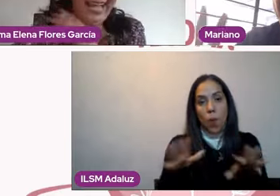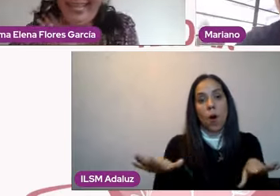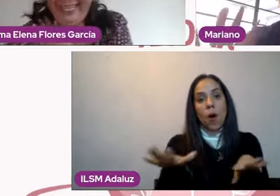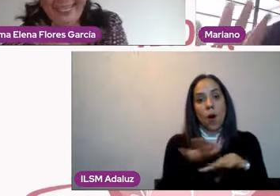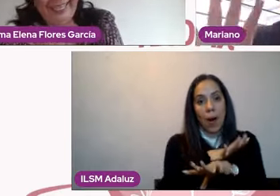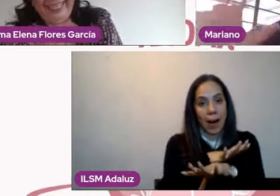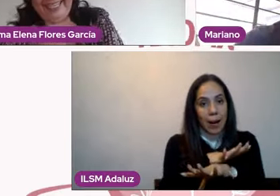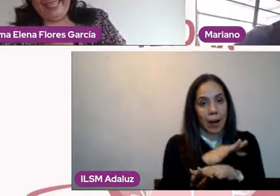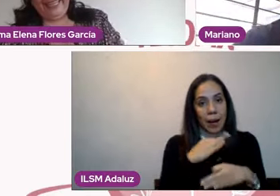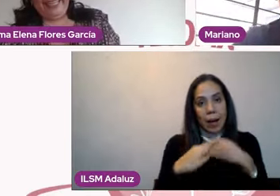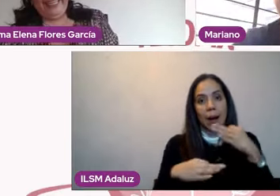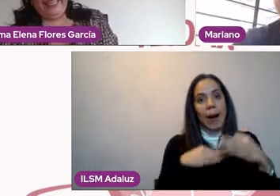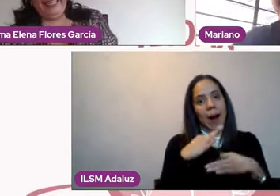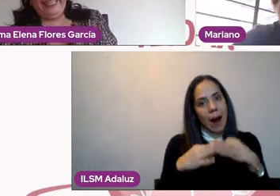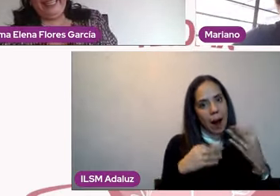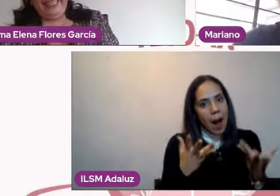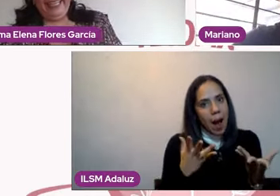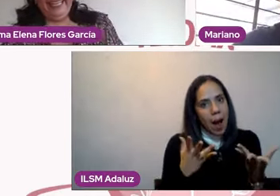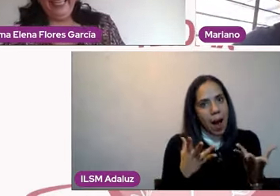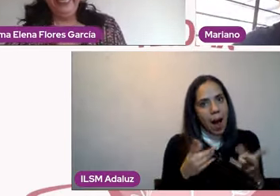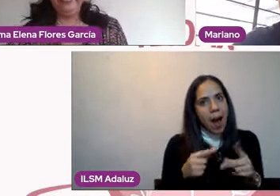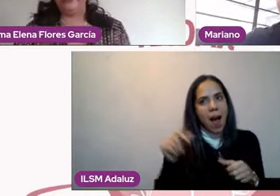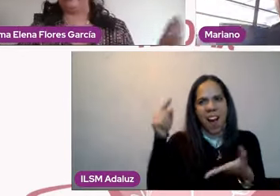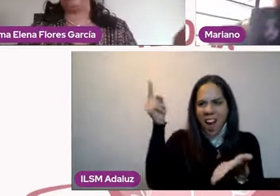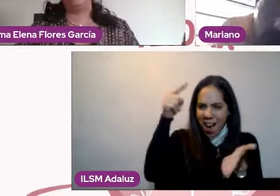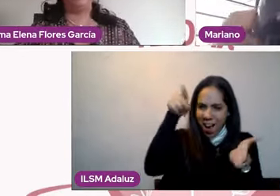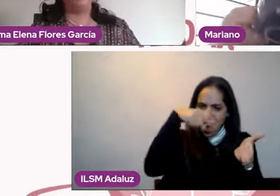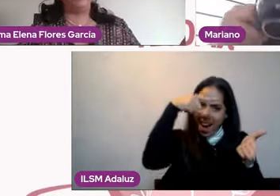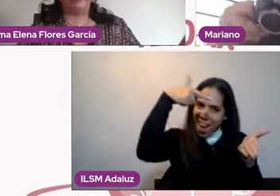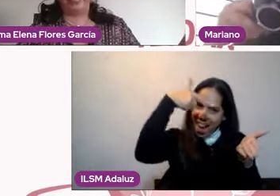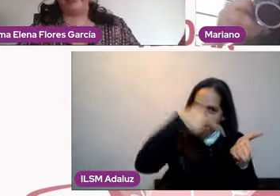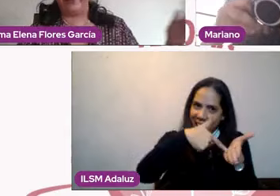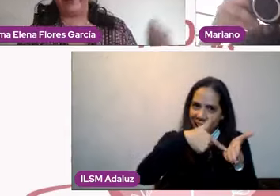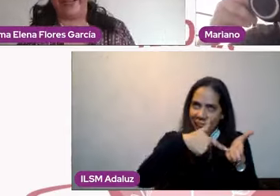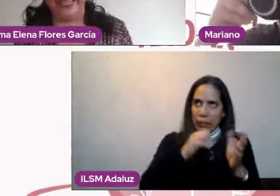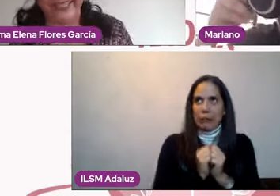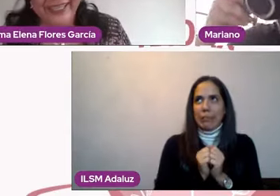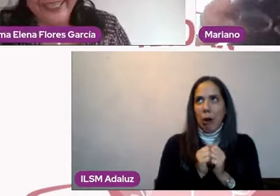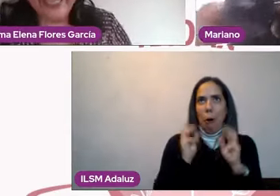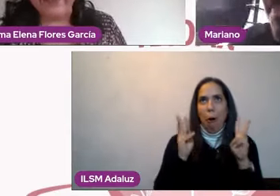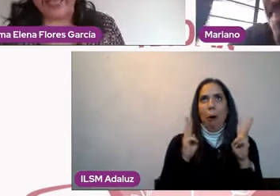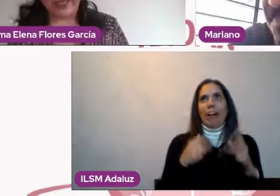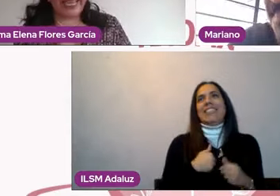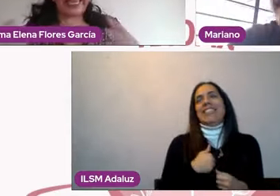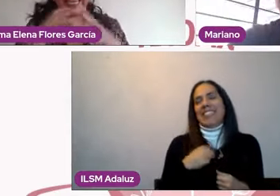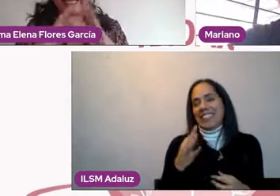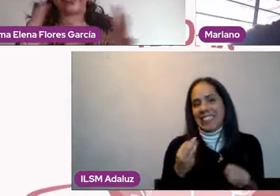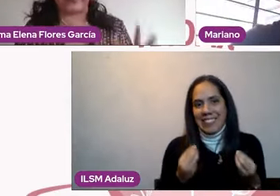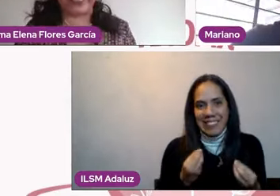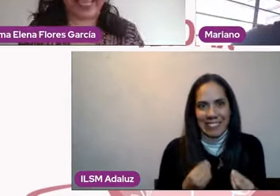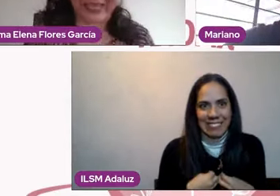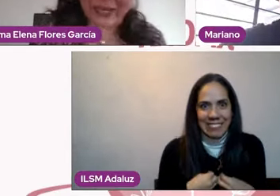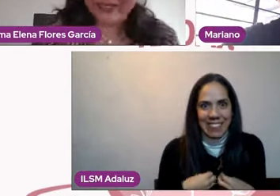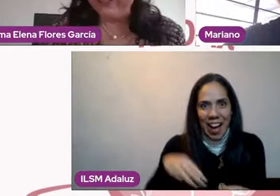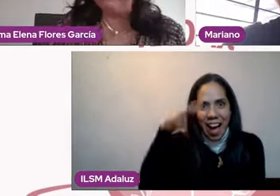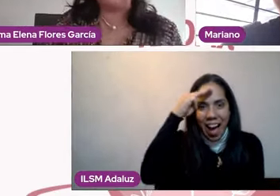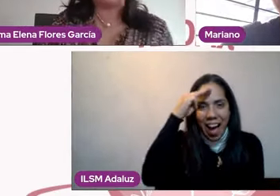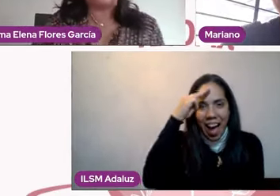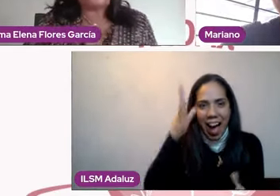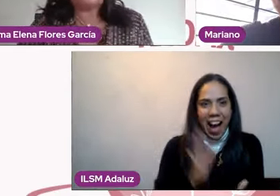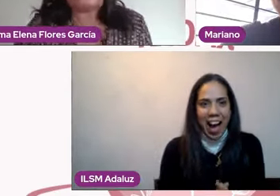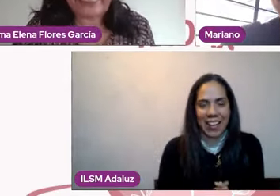Ese sería como el punto de partida. ¡Ay, no, bueno, yo te adoro, Juanjo! Me estoy aquí retorciendo